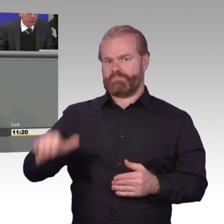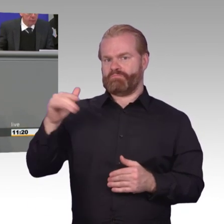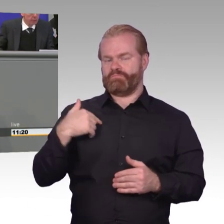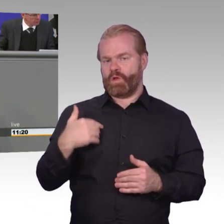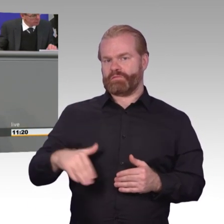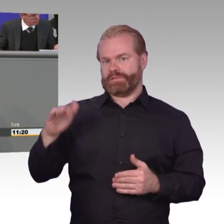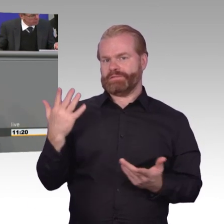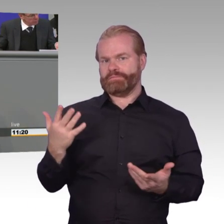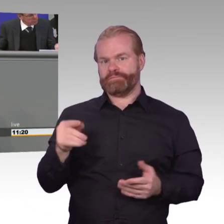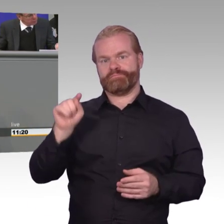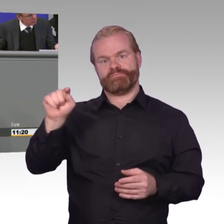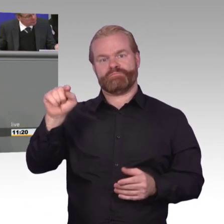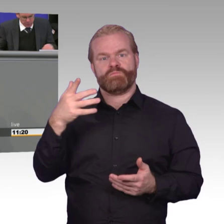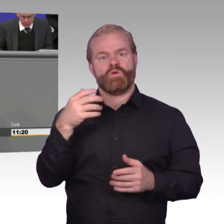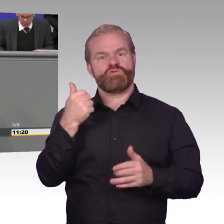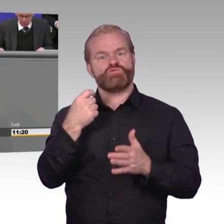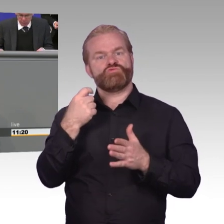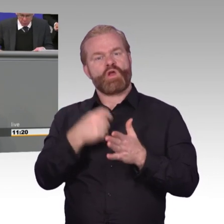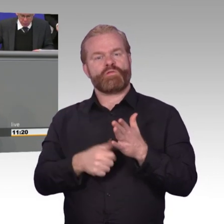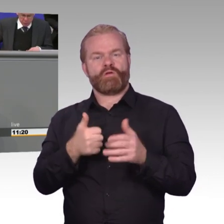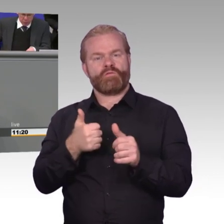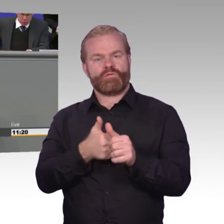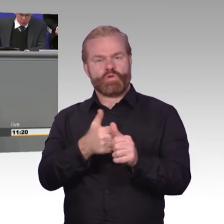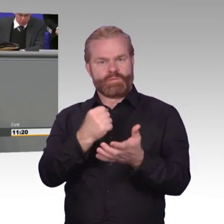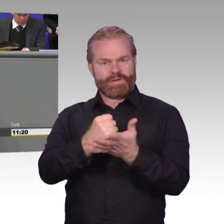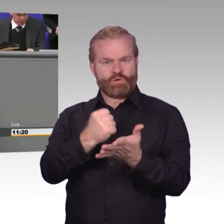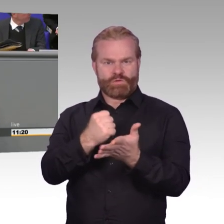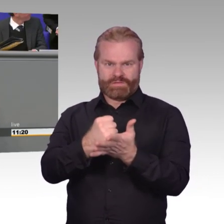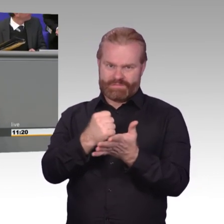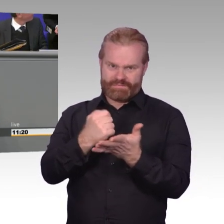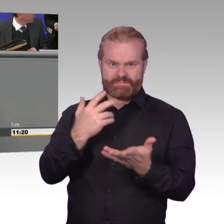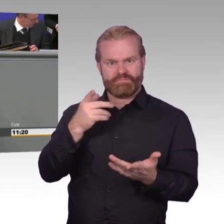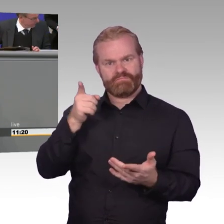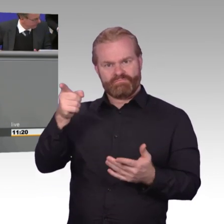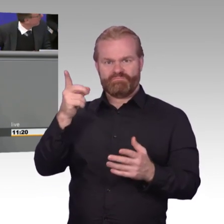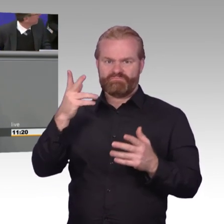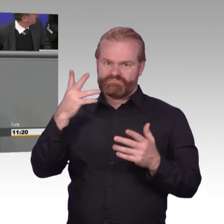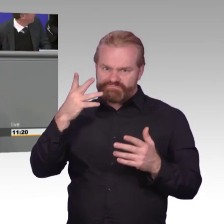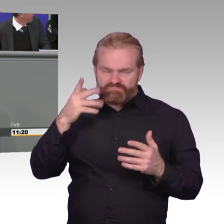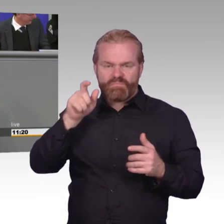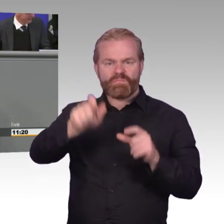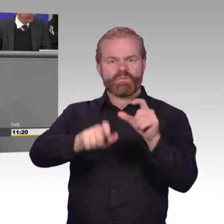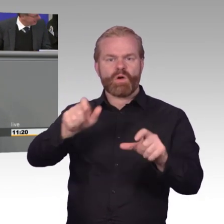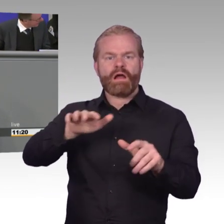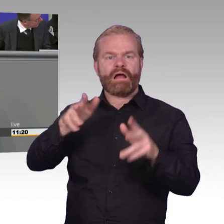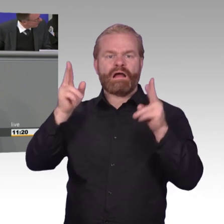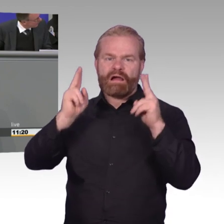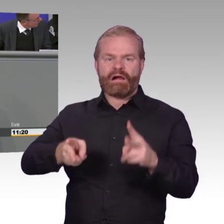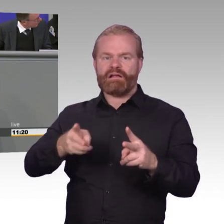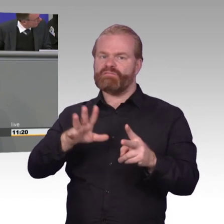Beschluss. Dann gibt es dazu parlamentarische Kontrolle. In dem Gremium auch ihre Kolleginnen und Kollegen sitzen. Und